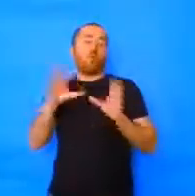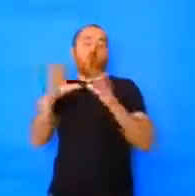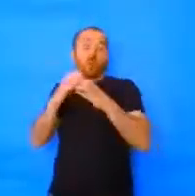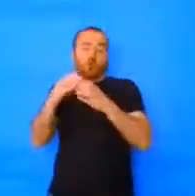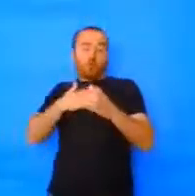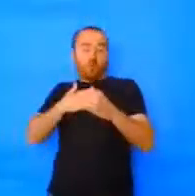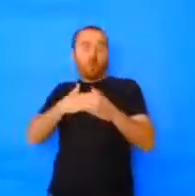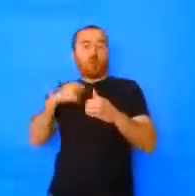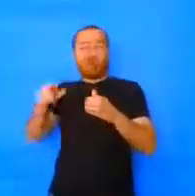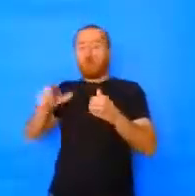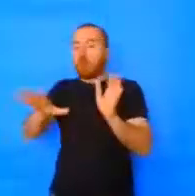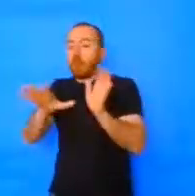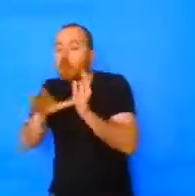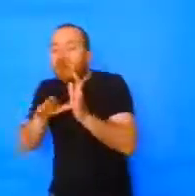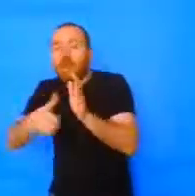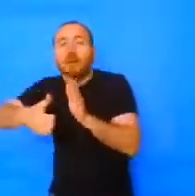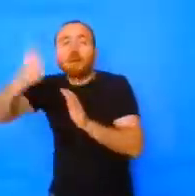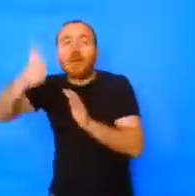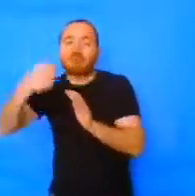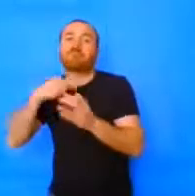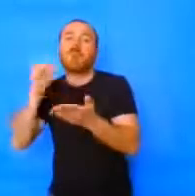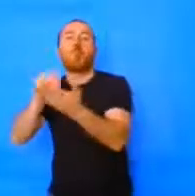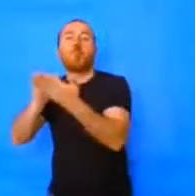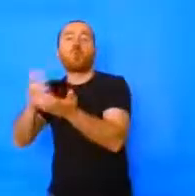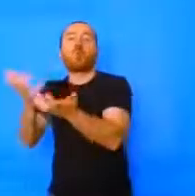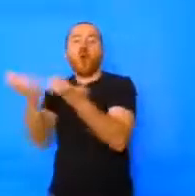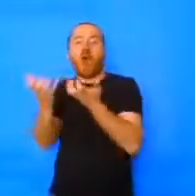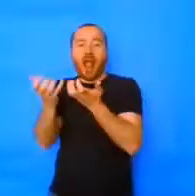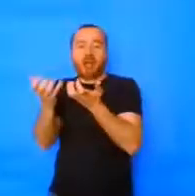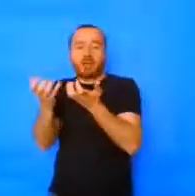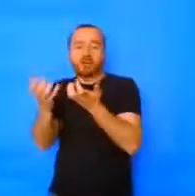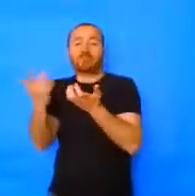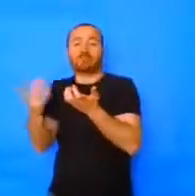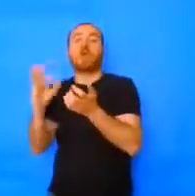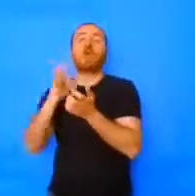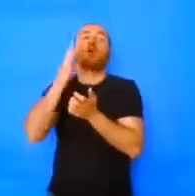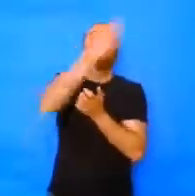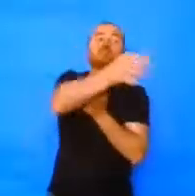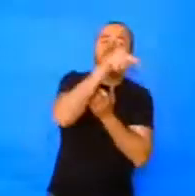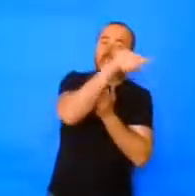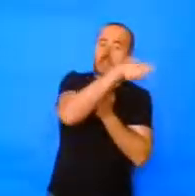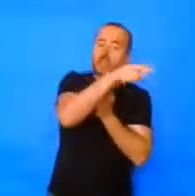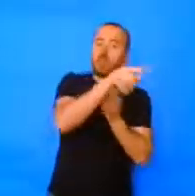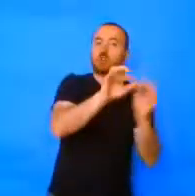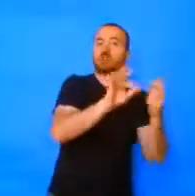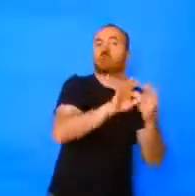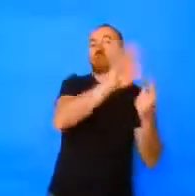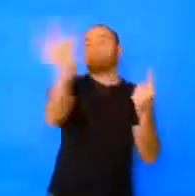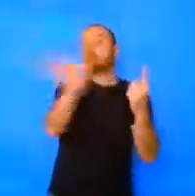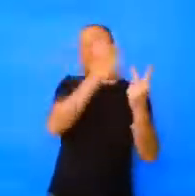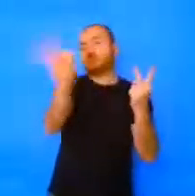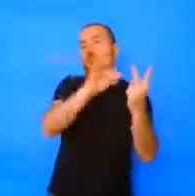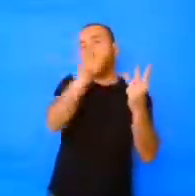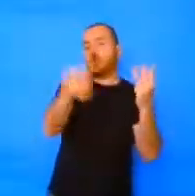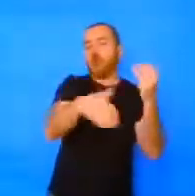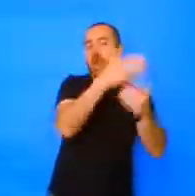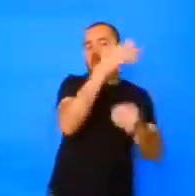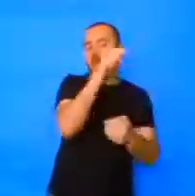otro equipo empieza a tirar después. En caso de duda, se puede utilizar un metro para meter las distancias de las bolas al